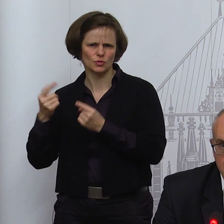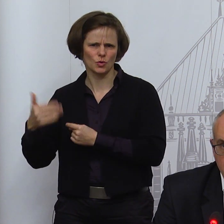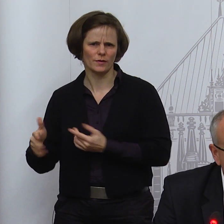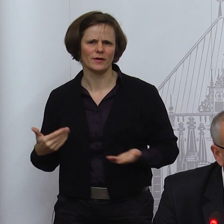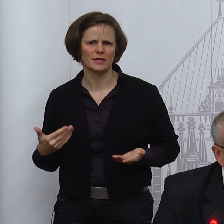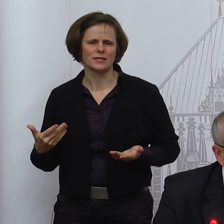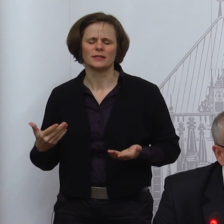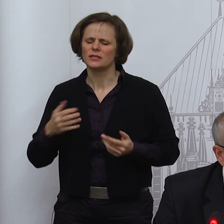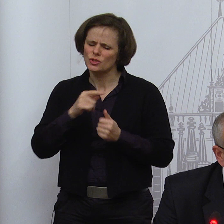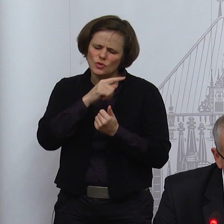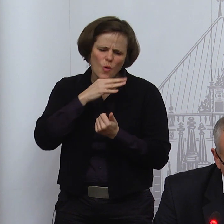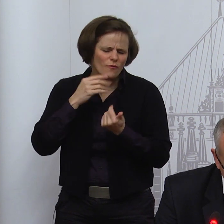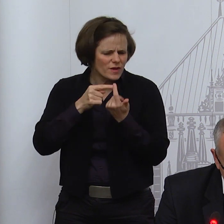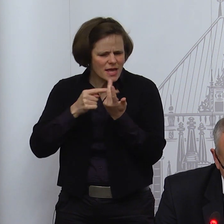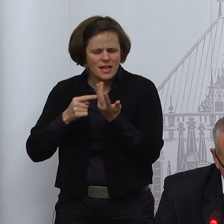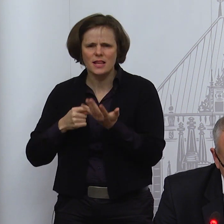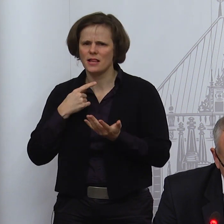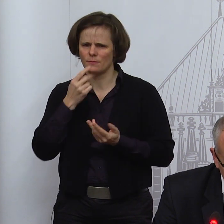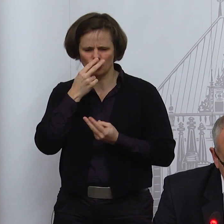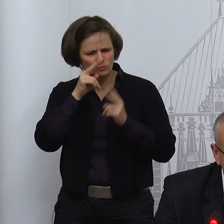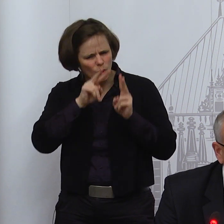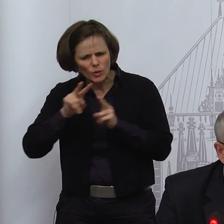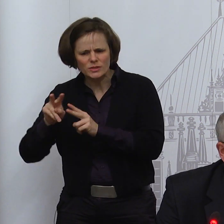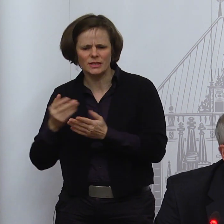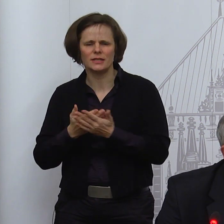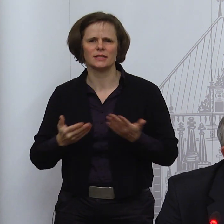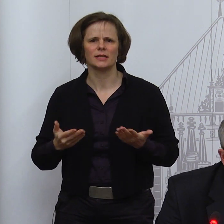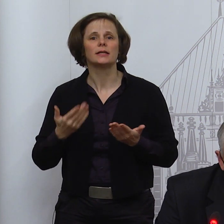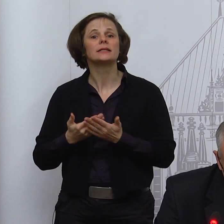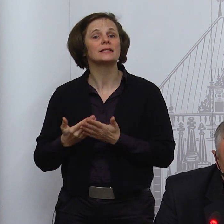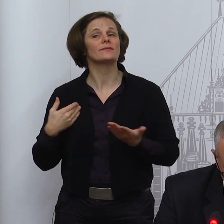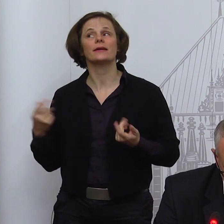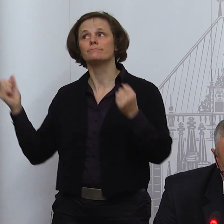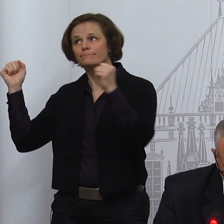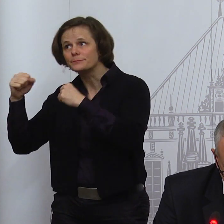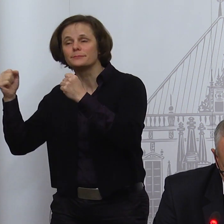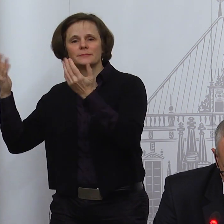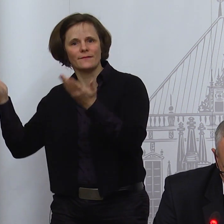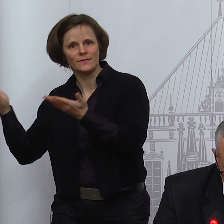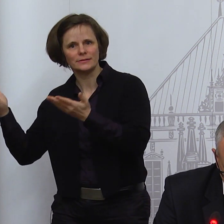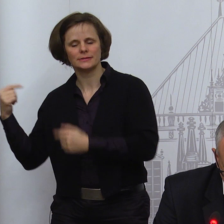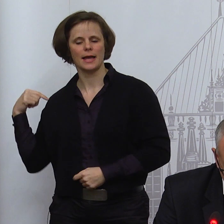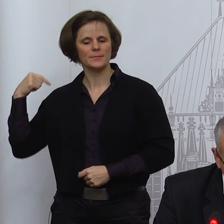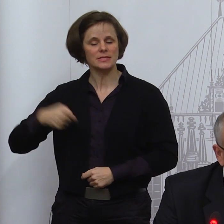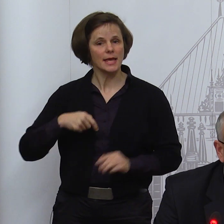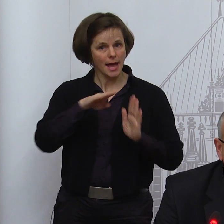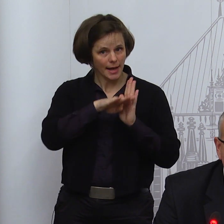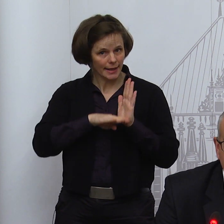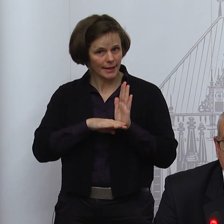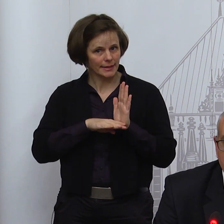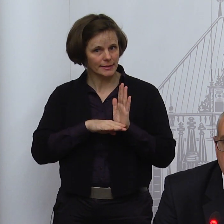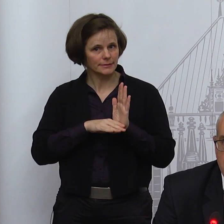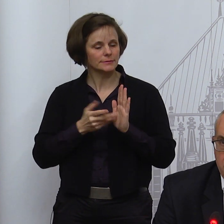berücksichtigt werden müssen. Und wir haben letztendlich beschlossen, die bisher geltenden Regelungen des Dezemberbeschlusses